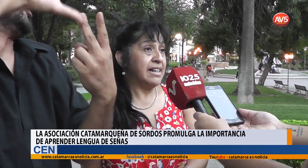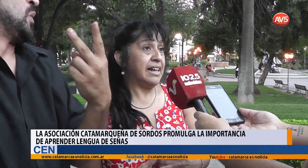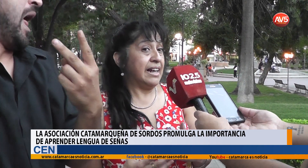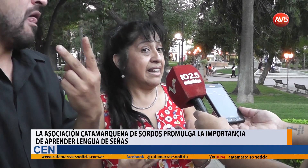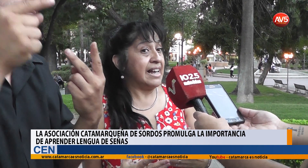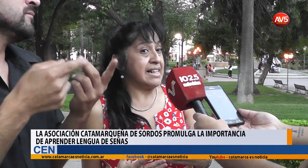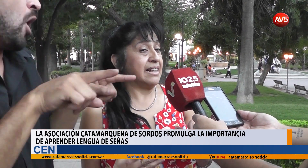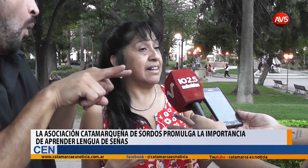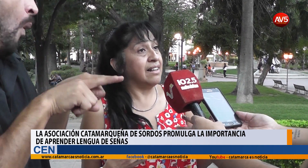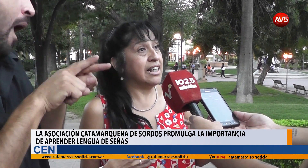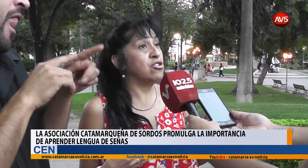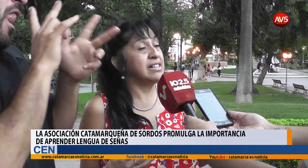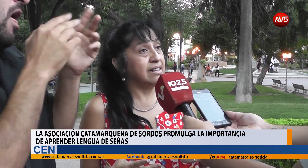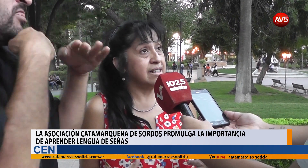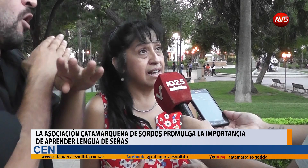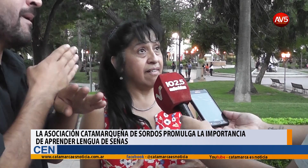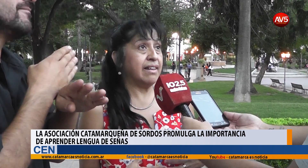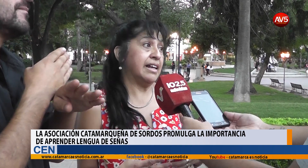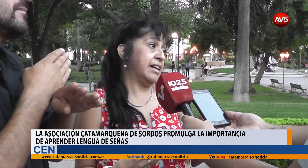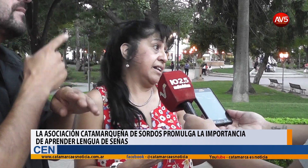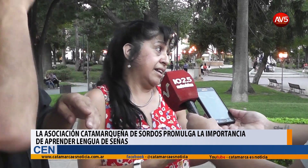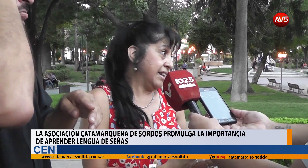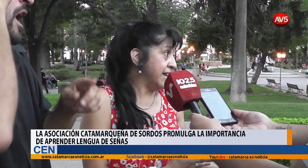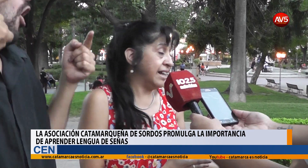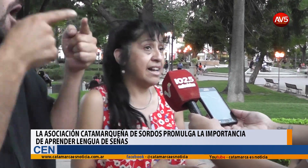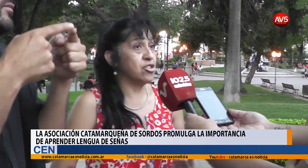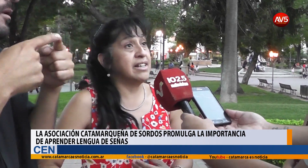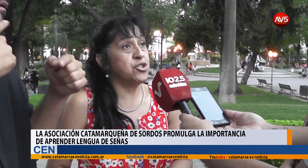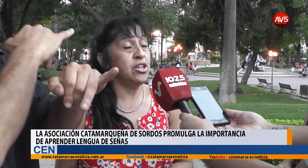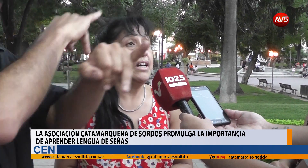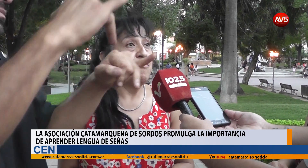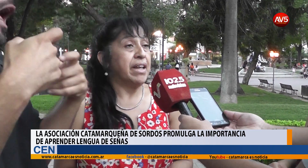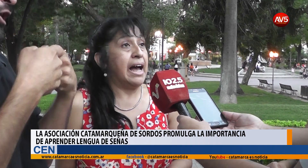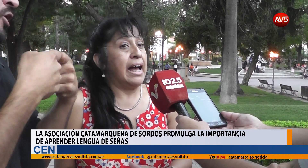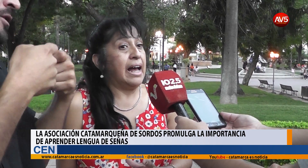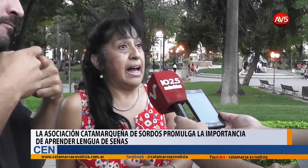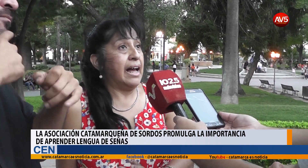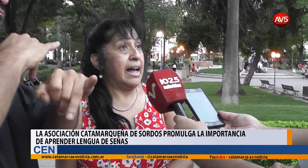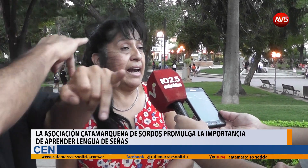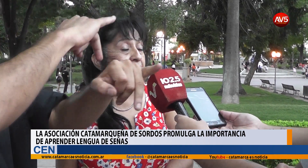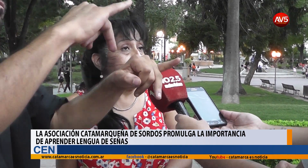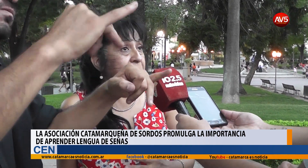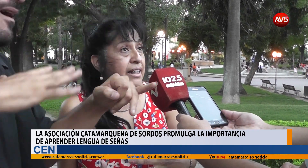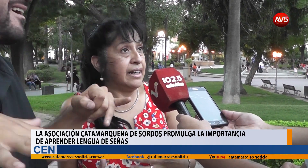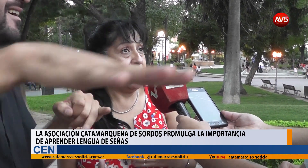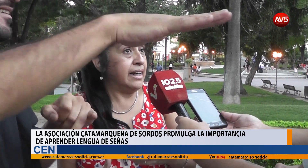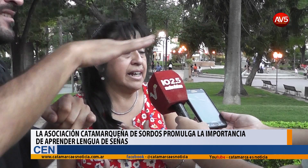la idea es esa, tratar de concientizar desde la asociación a que el que